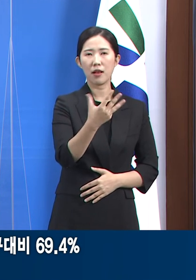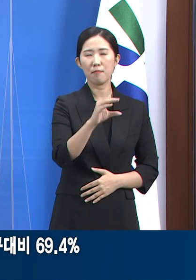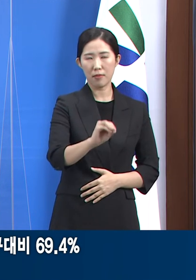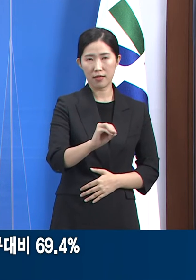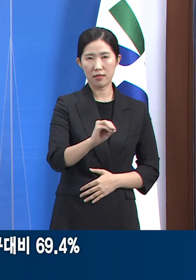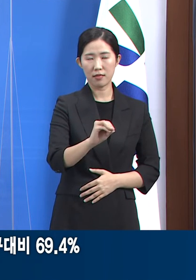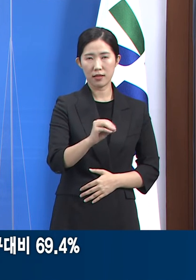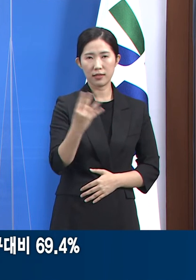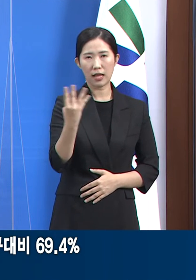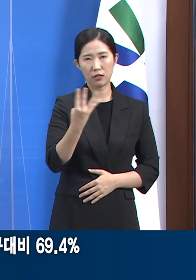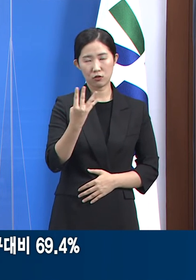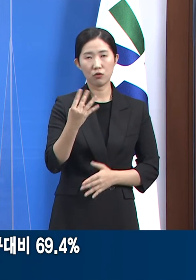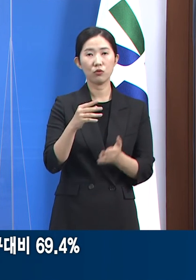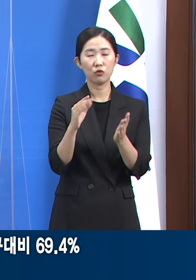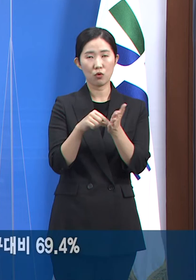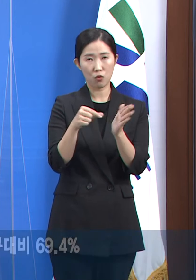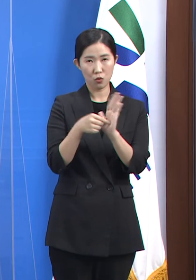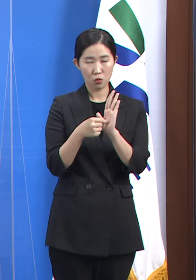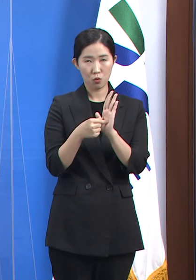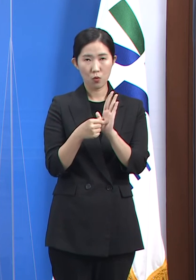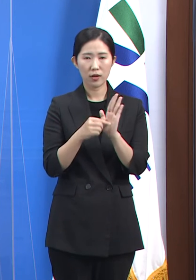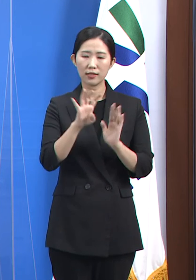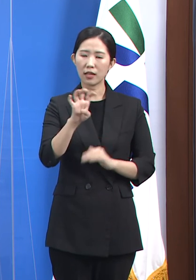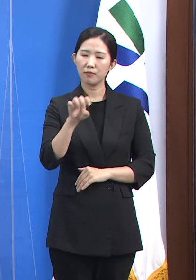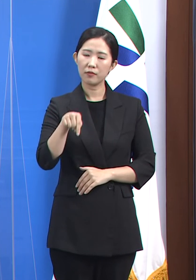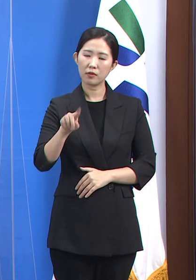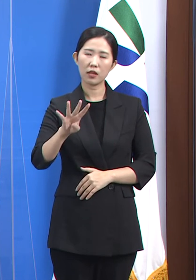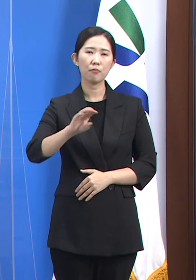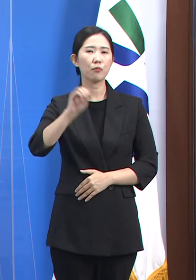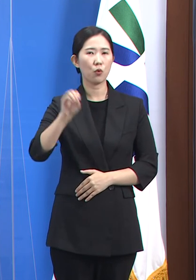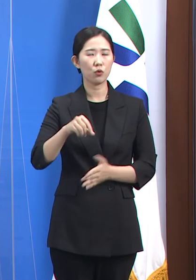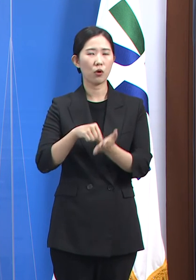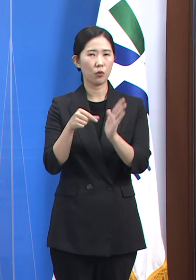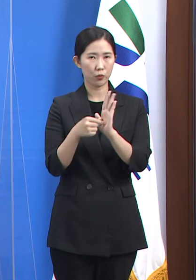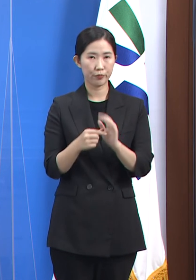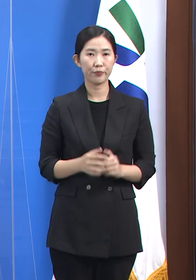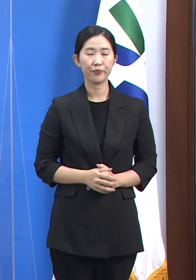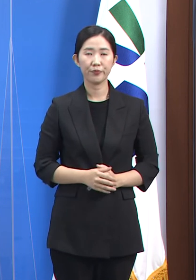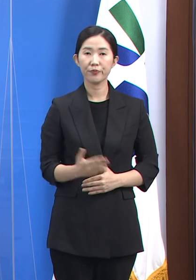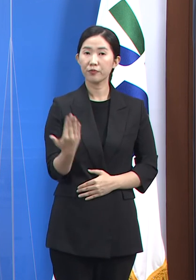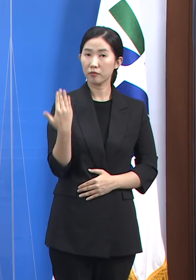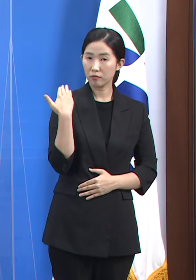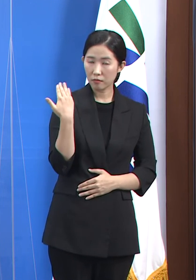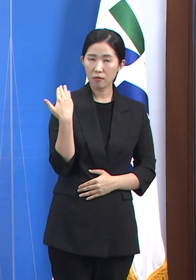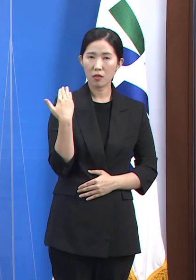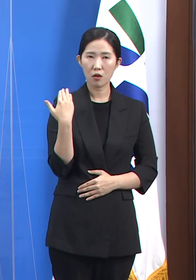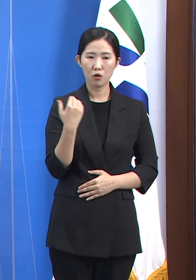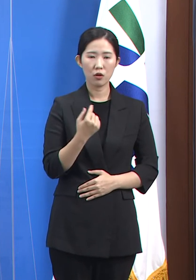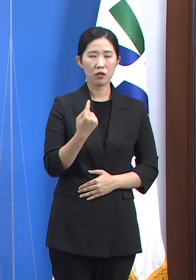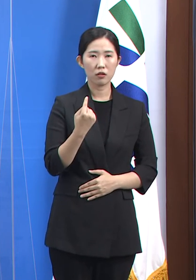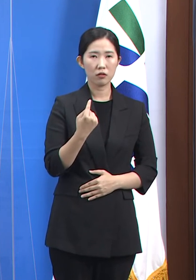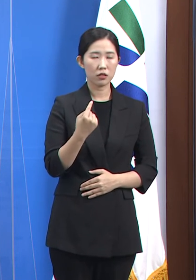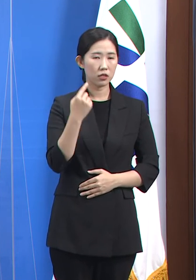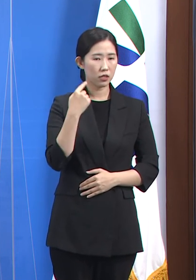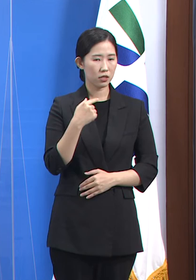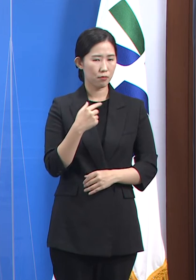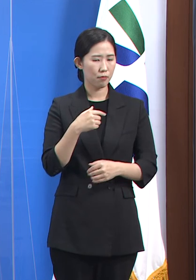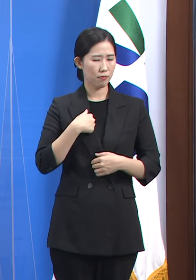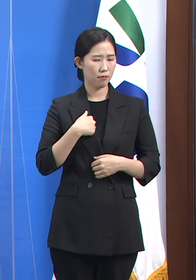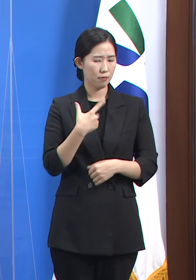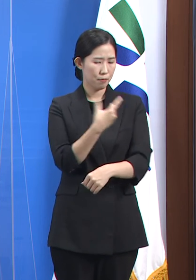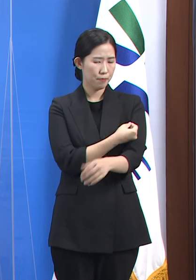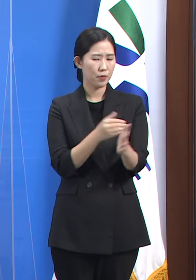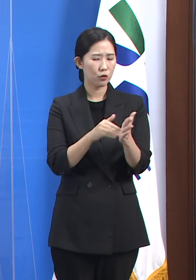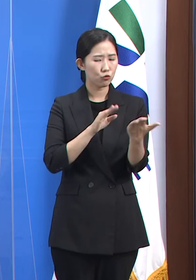도 인구 대비 40.4%입니다. 지난 한 주간 도내 6,778건의 백신 이상 반응